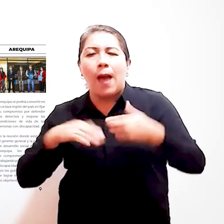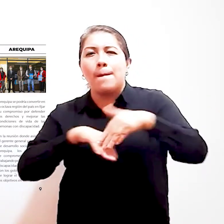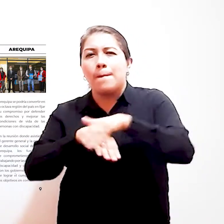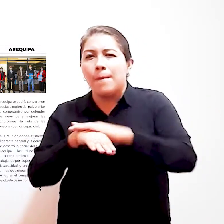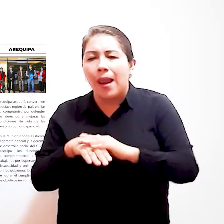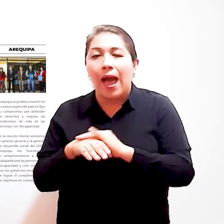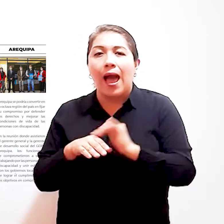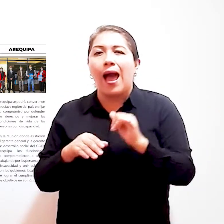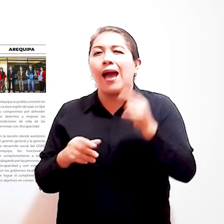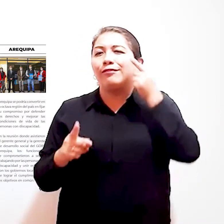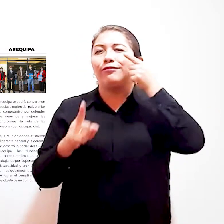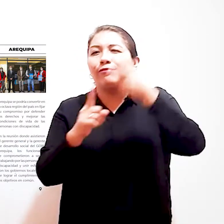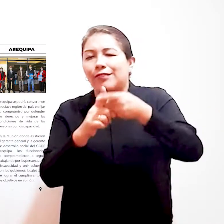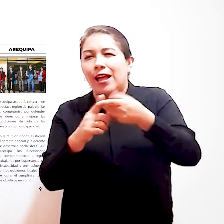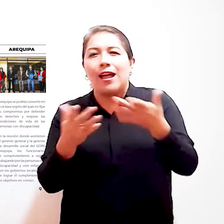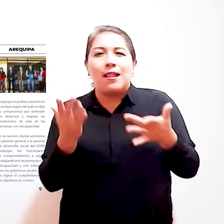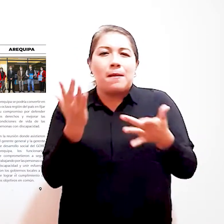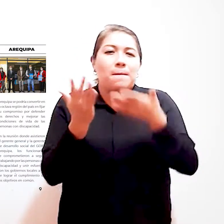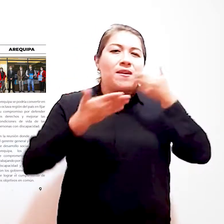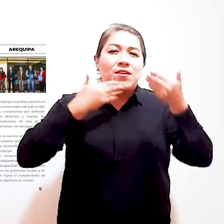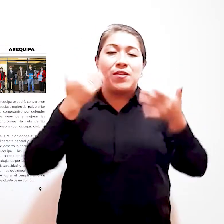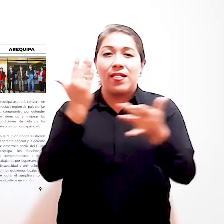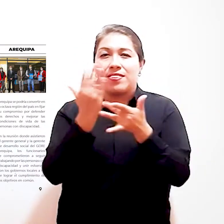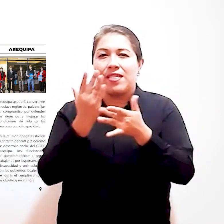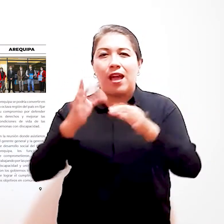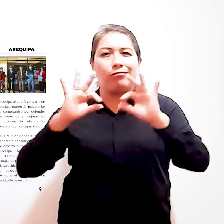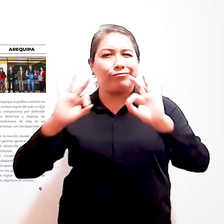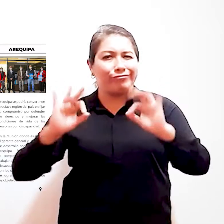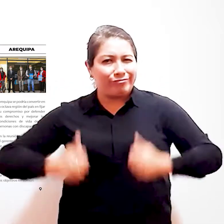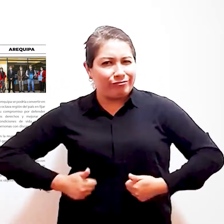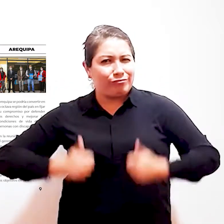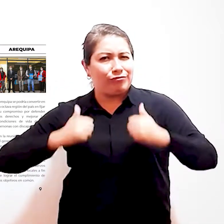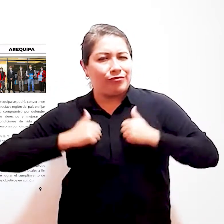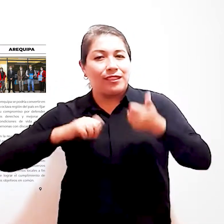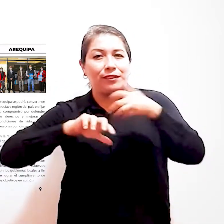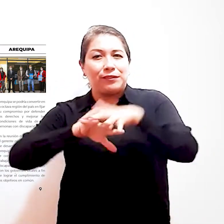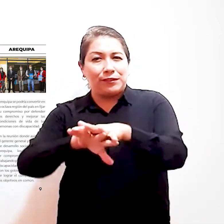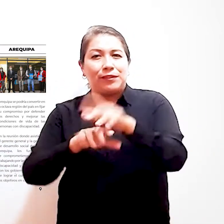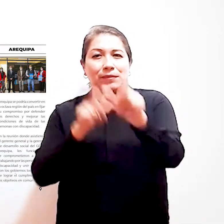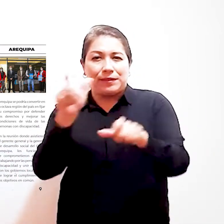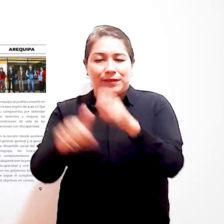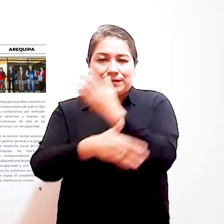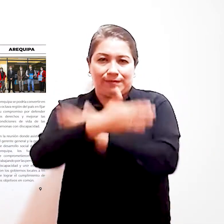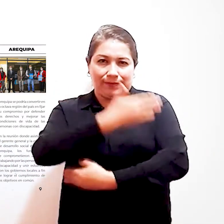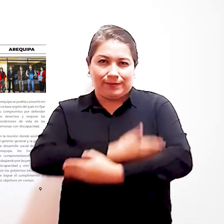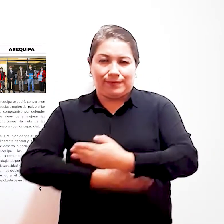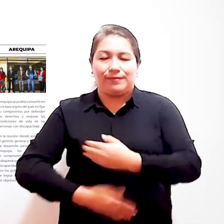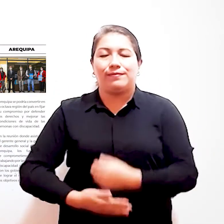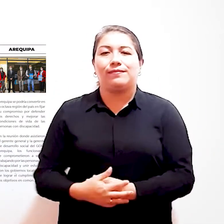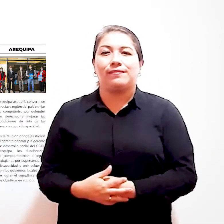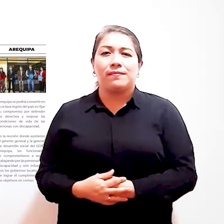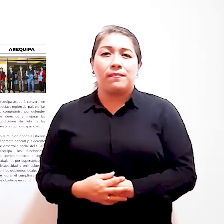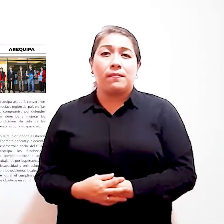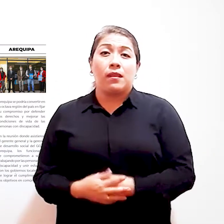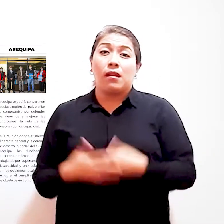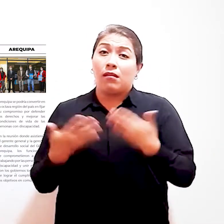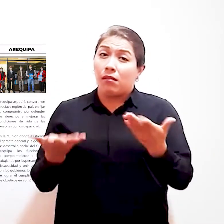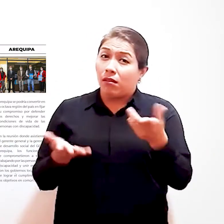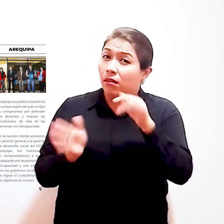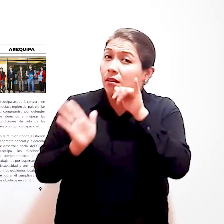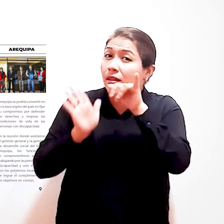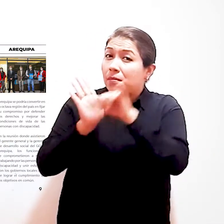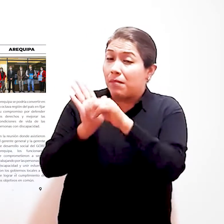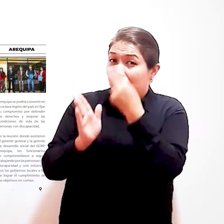proyectos, planes y acciones dirigidas a mejorar el nivel técnico, calidad de vida e inclusión de las personas con discapacidad